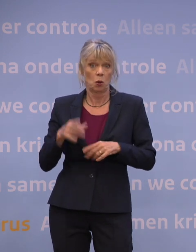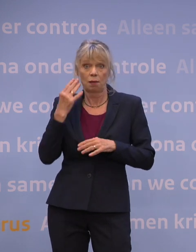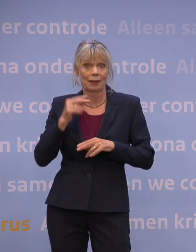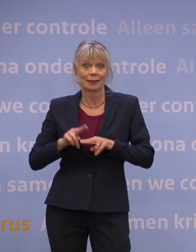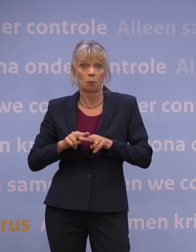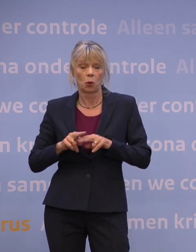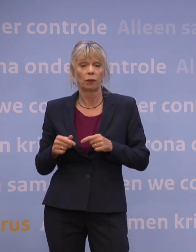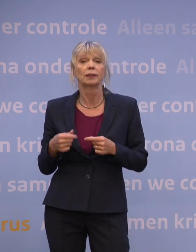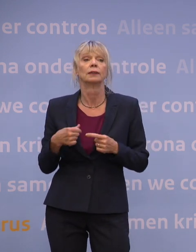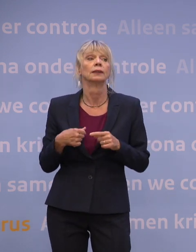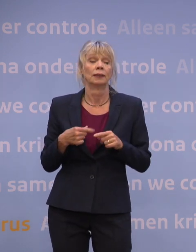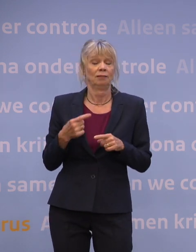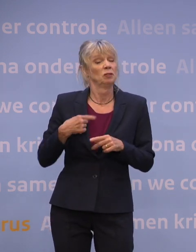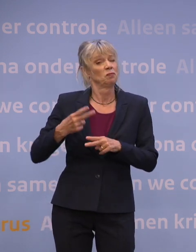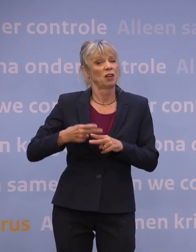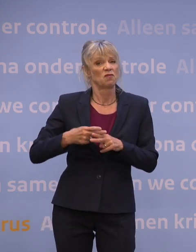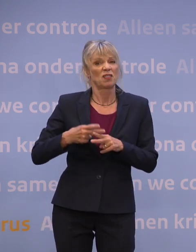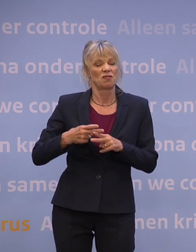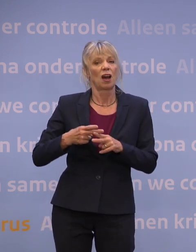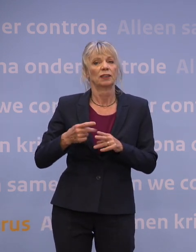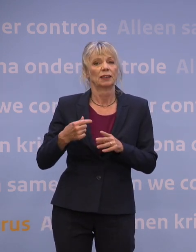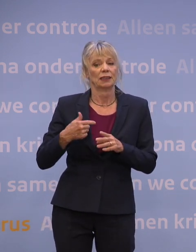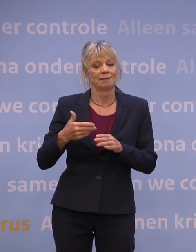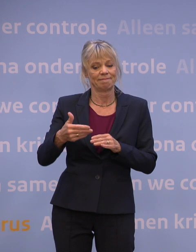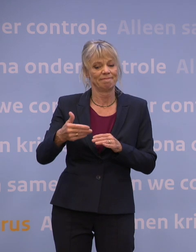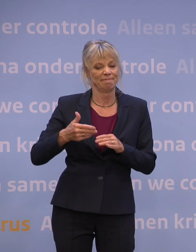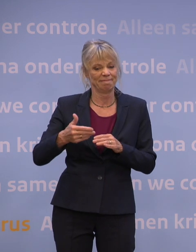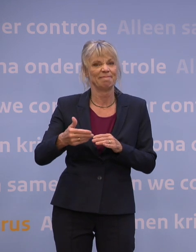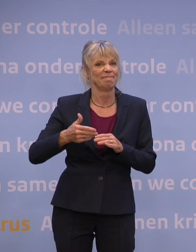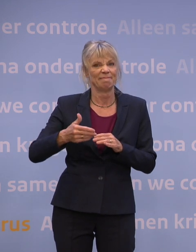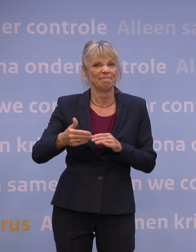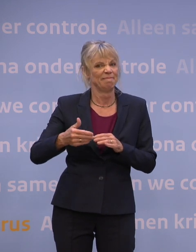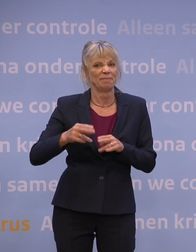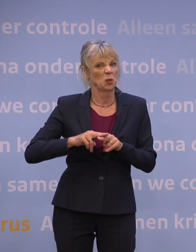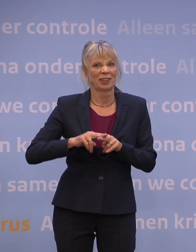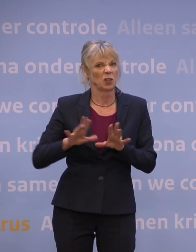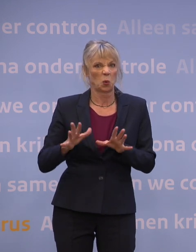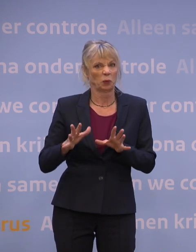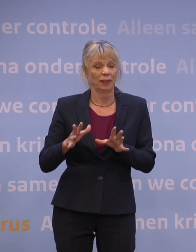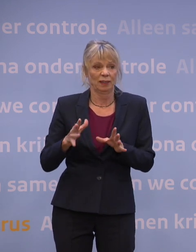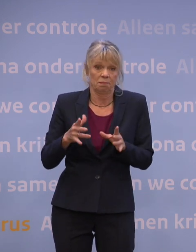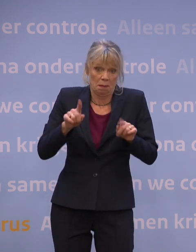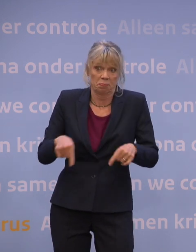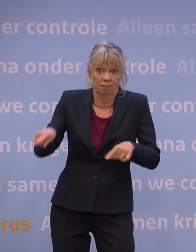nog een tijdje niet op groen zullen staan. Ik hoop dat natuurlijk wel zo snel mogelijk te bereiken, maar ja, dat hebben we echt met elkaar in de hand.